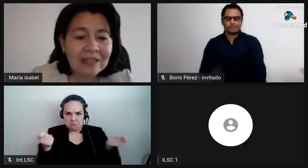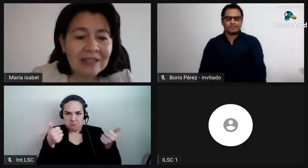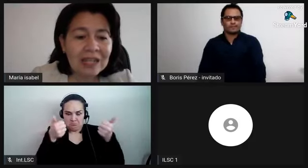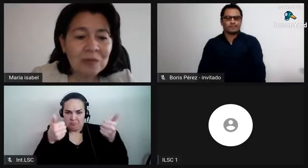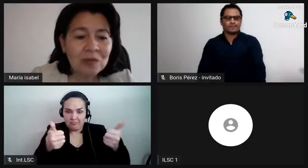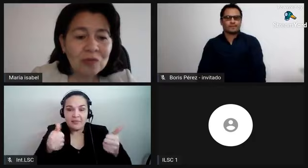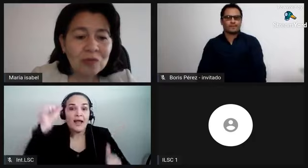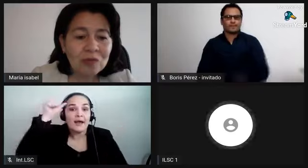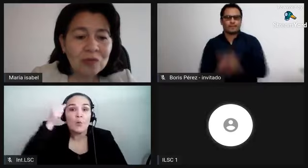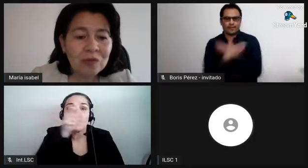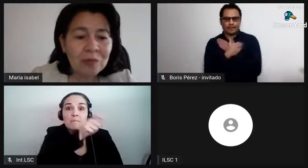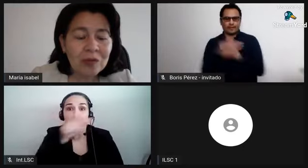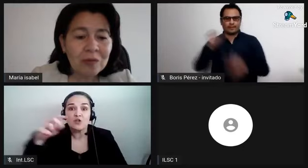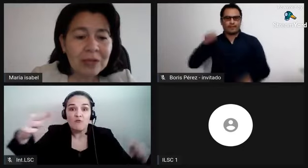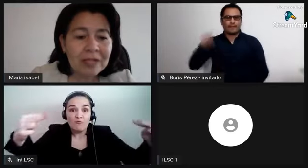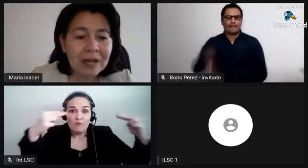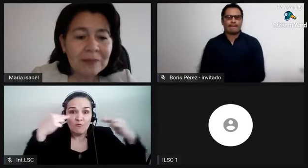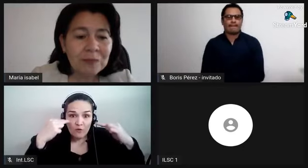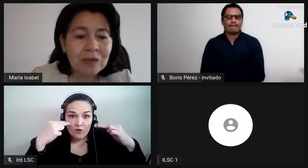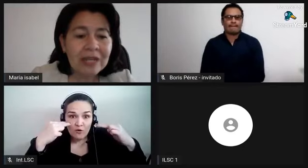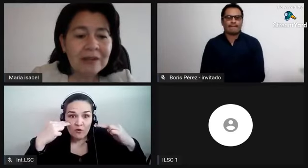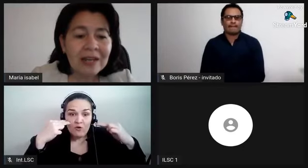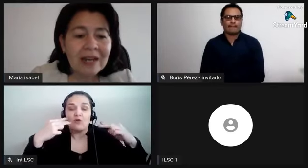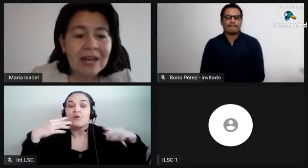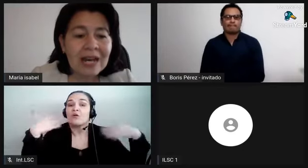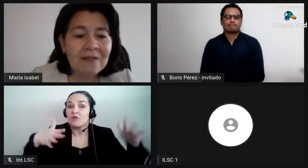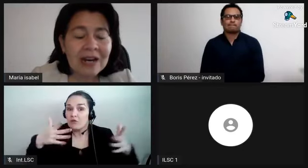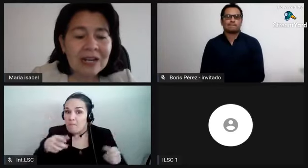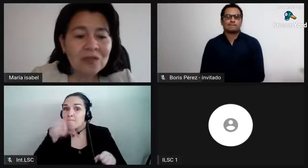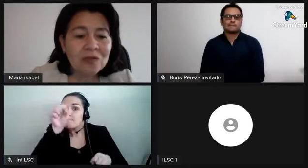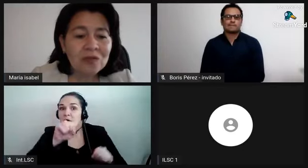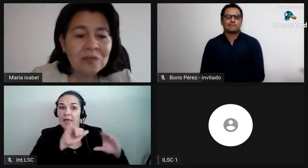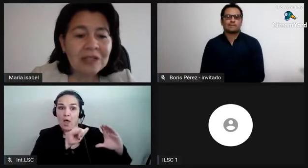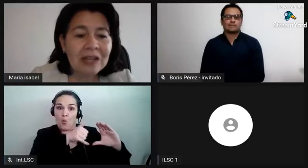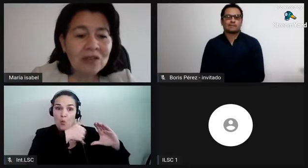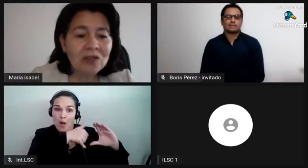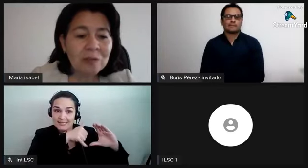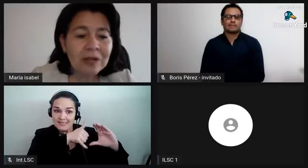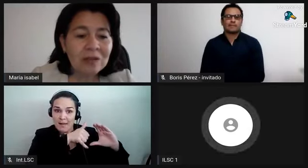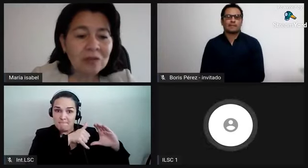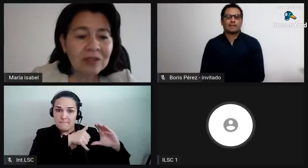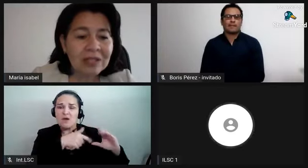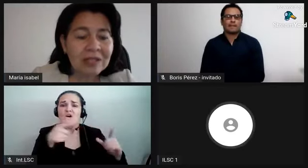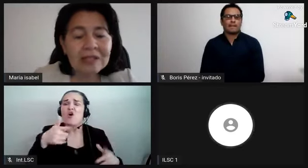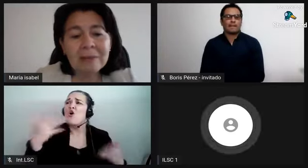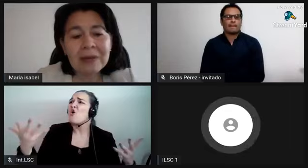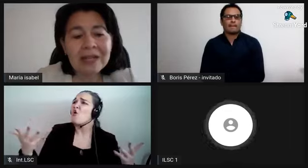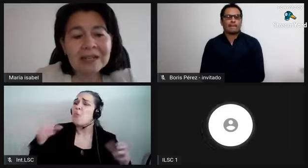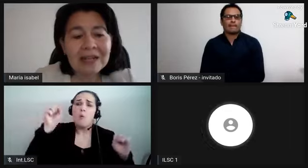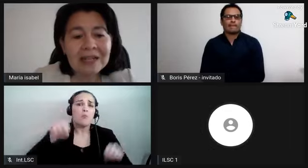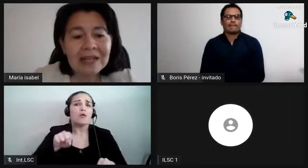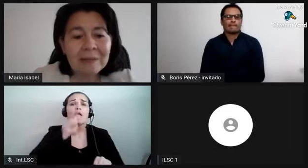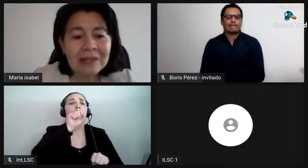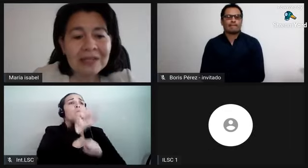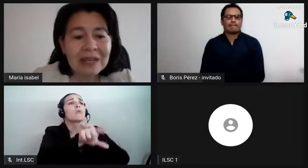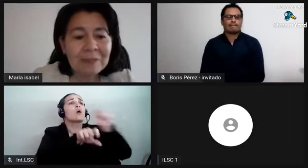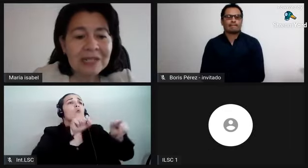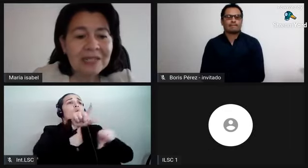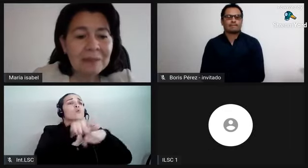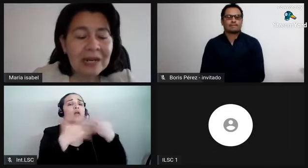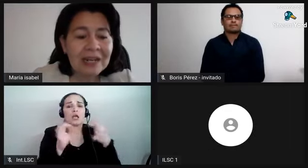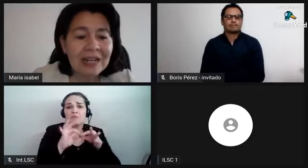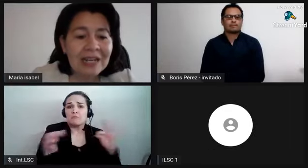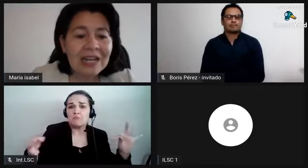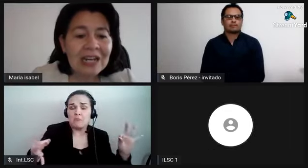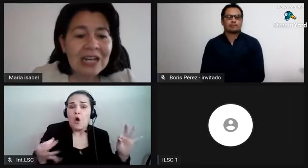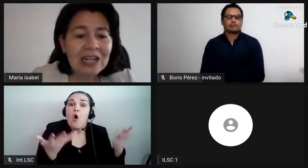conectadas que tenemos un grupo de pueden grabar sus vídeos sus preguntas y les viene a salir en la pantalla